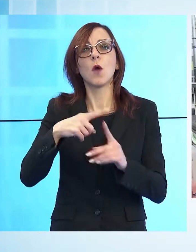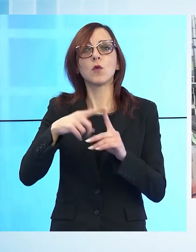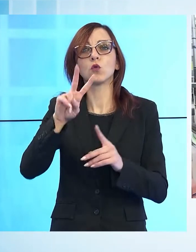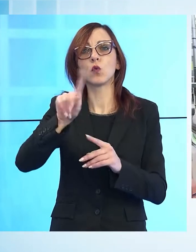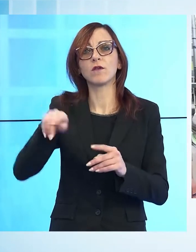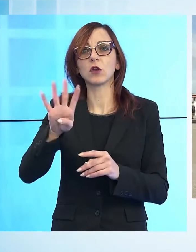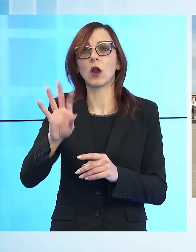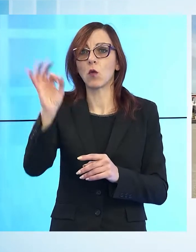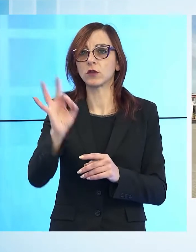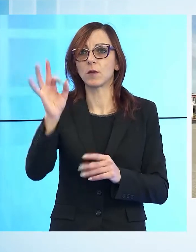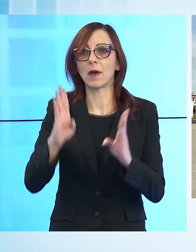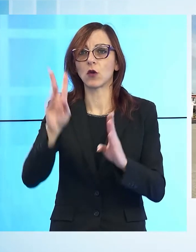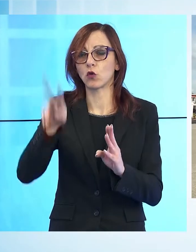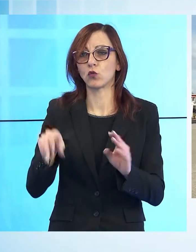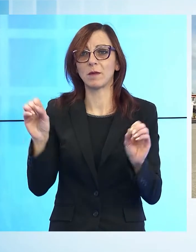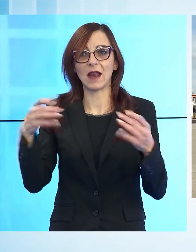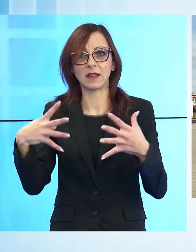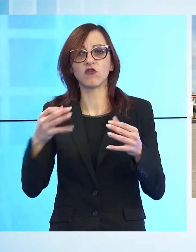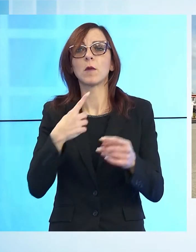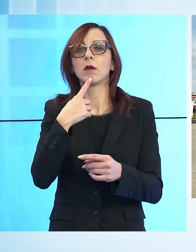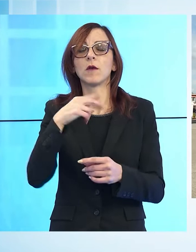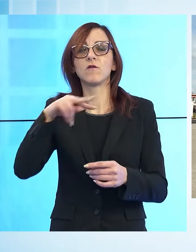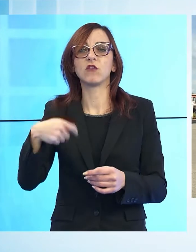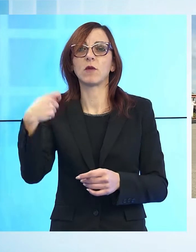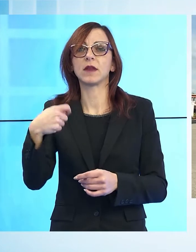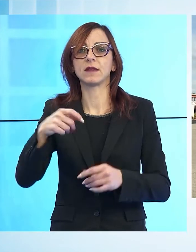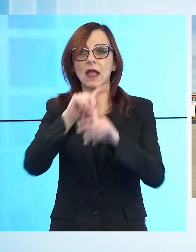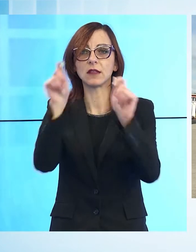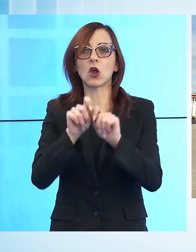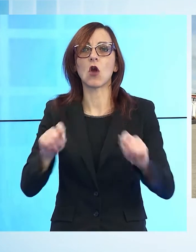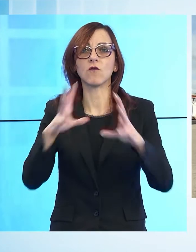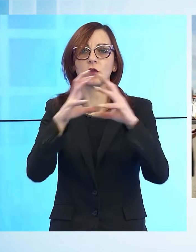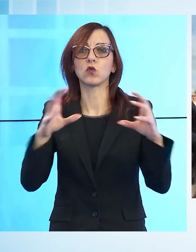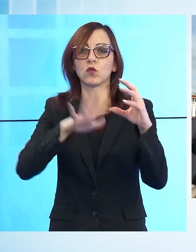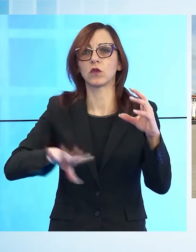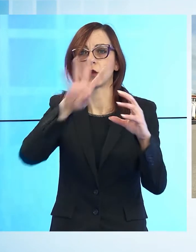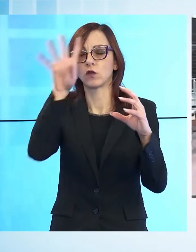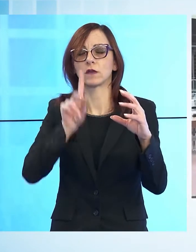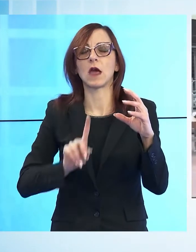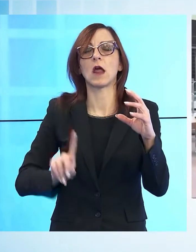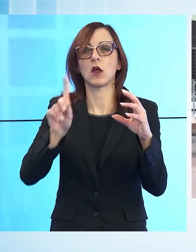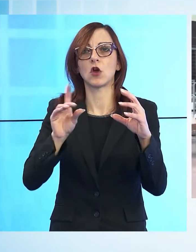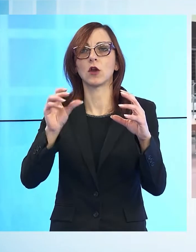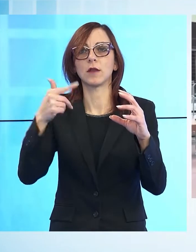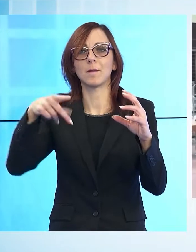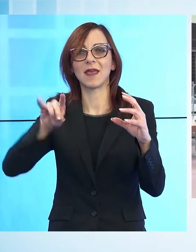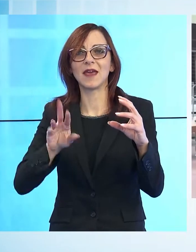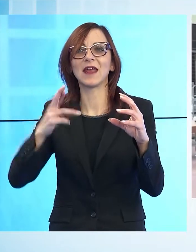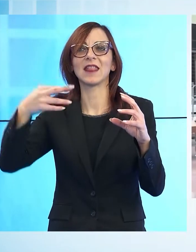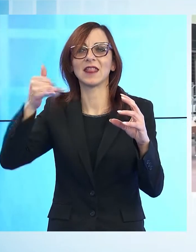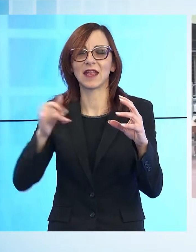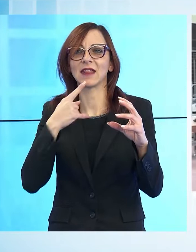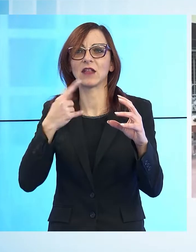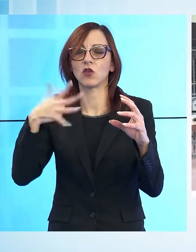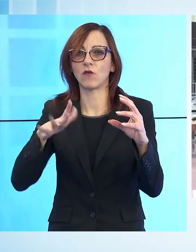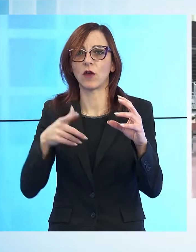media del 2019, commenta il vicepresidente di Confindustria Toscana Nord Tiziano Pieretti. L'obiettivo del recupero rispetto al